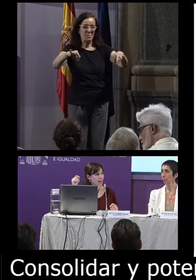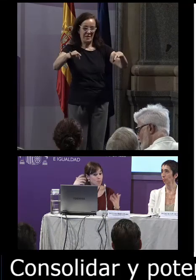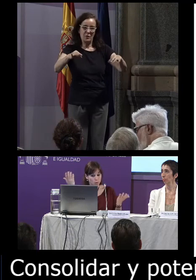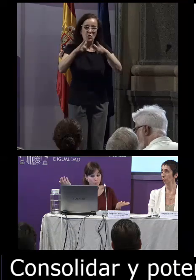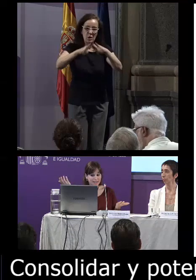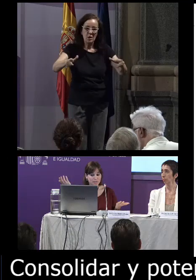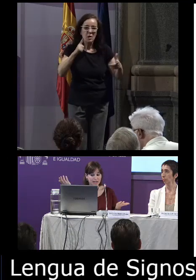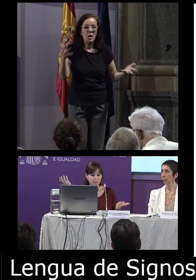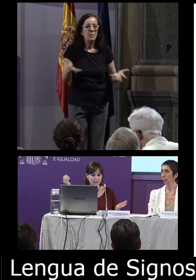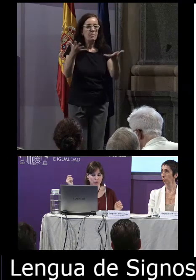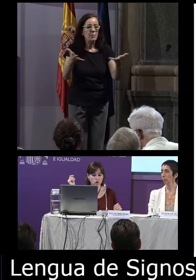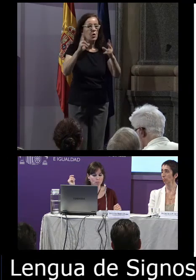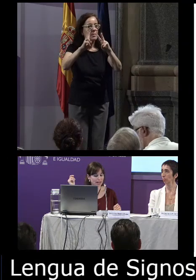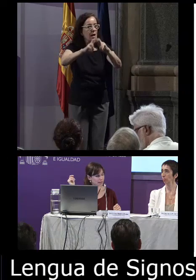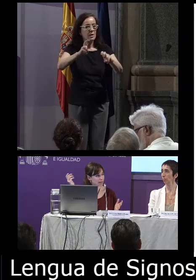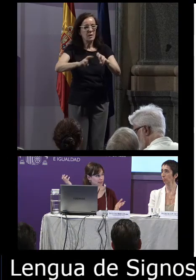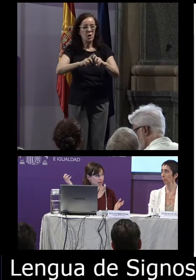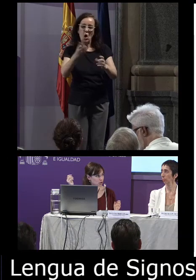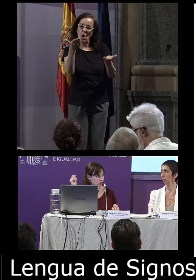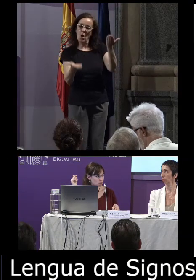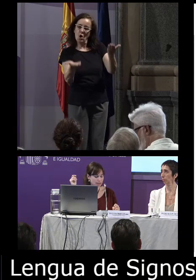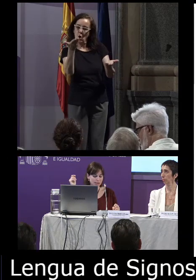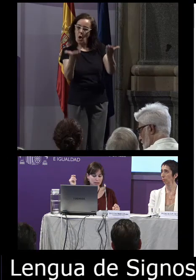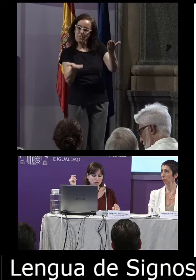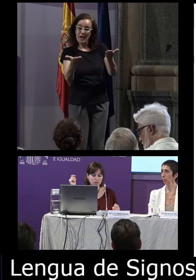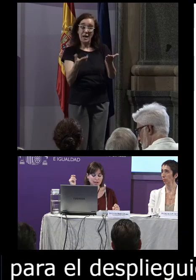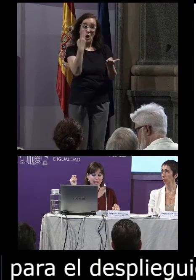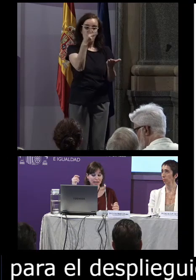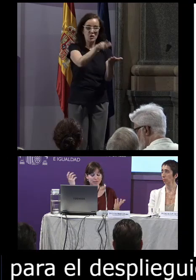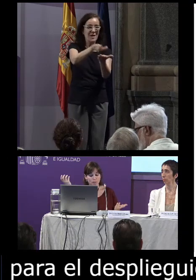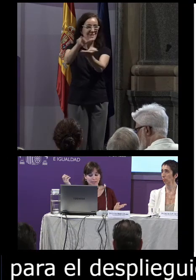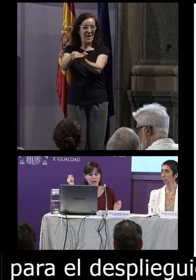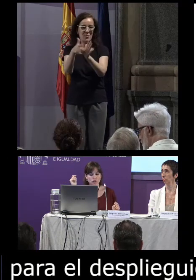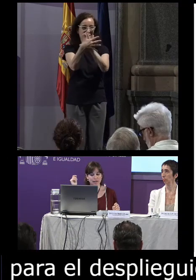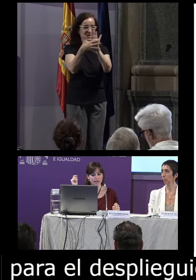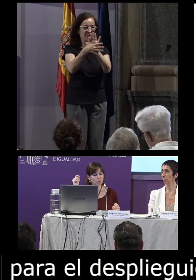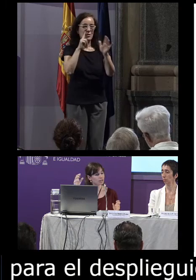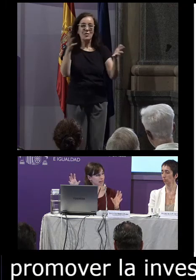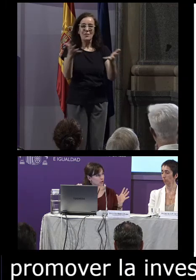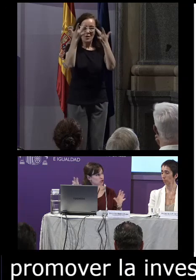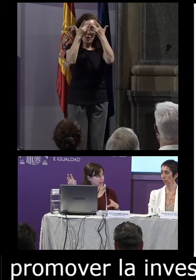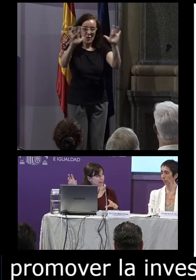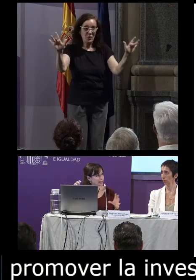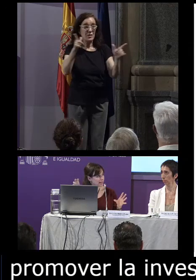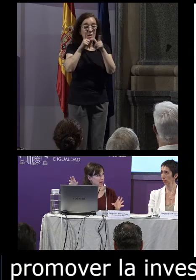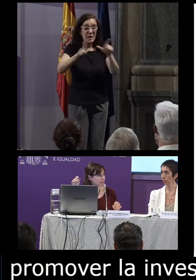promover también la investigación comparativa entre las dos lenguas de signos y fomentar la conciencia lingüística de los signantes en ambas